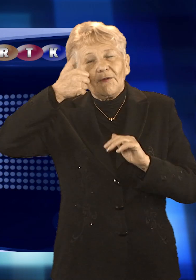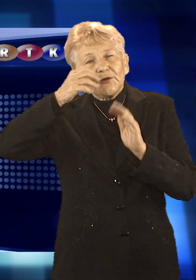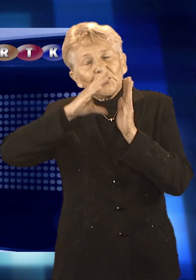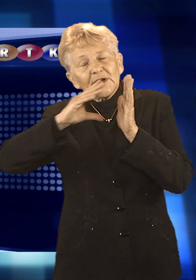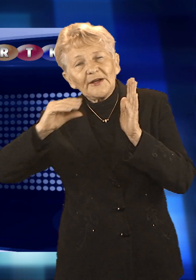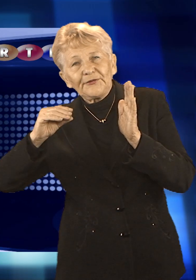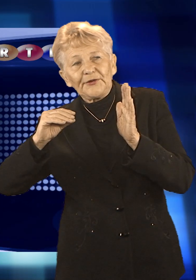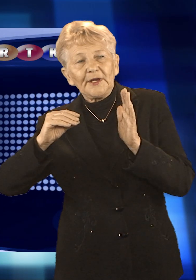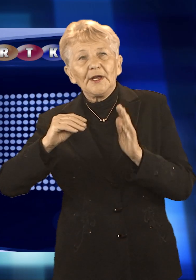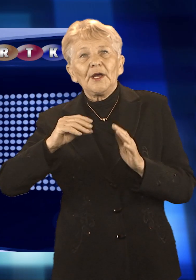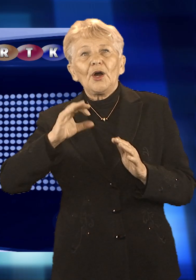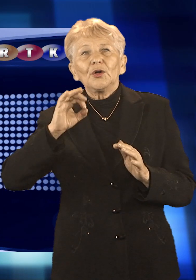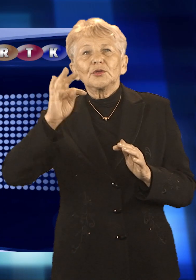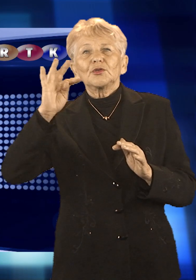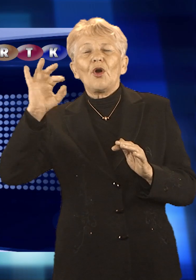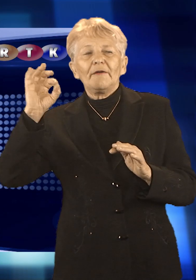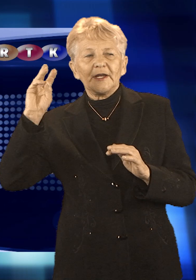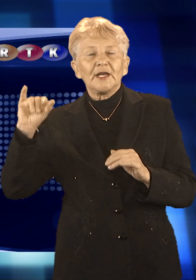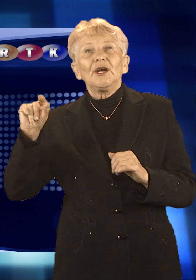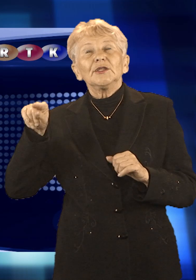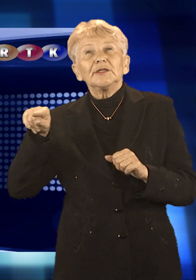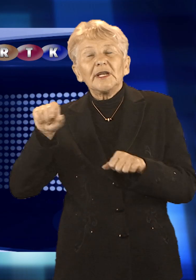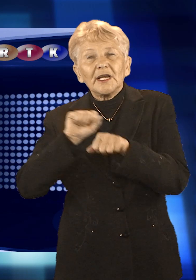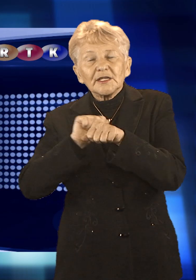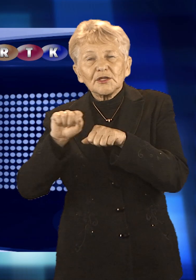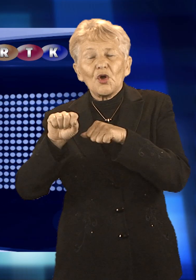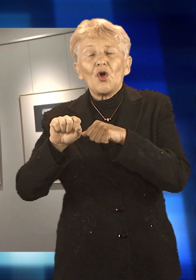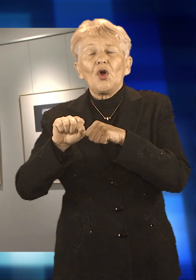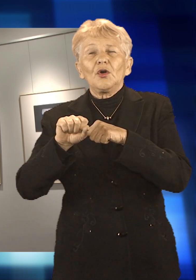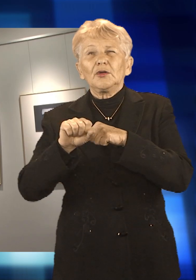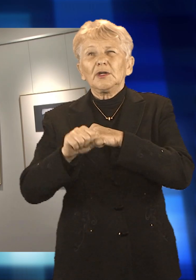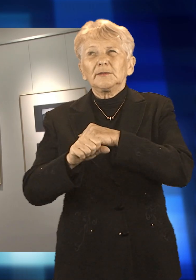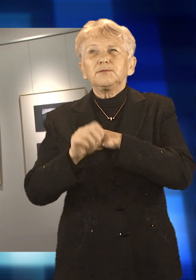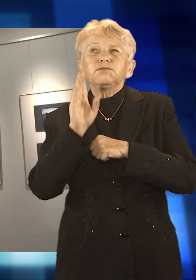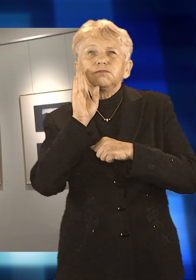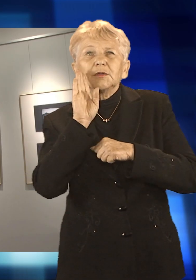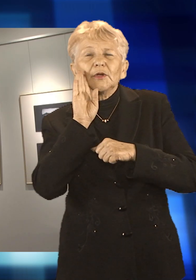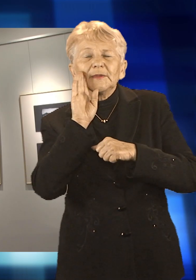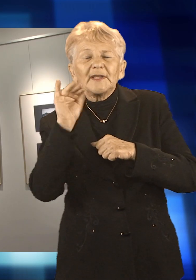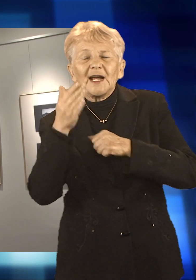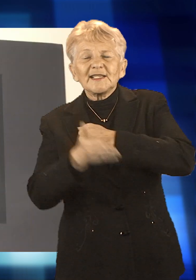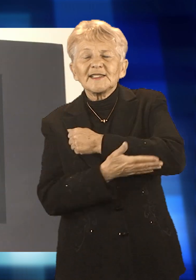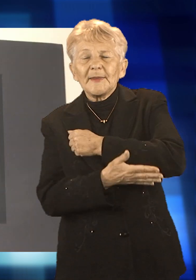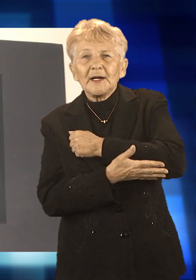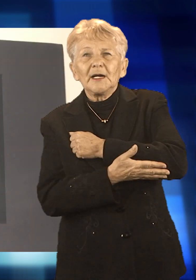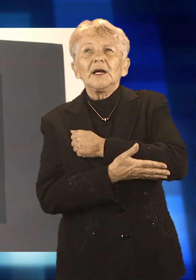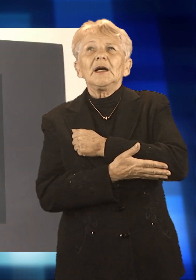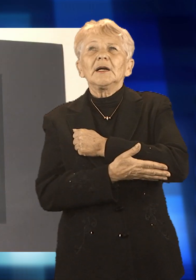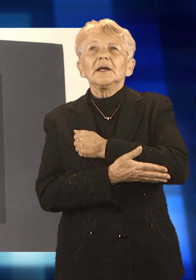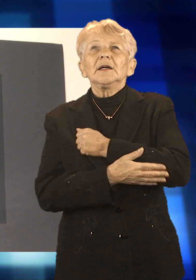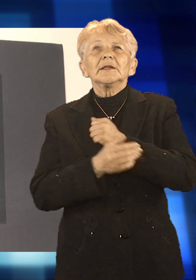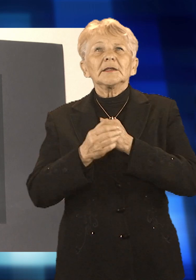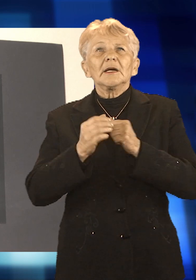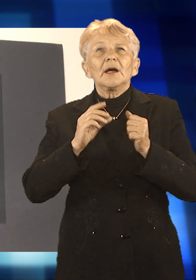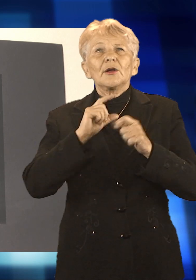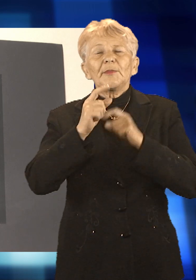na terenie województwa śląskiego. Część fotografii dotarła także do Raciborza. Fotografia otworkowa polega na wykonywaniu zdjęć